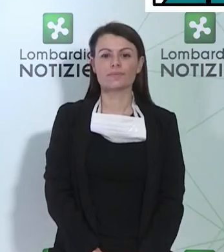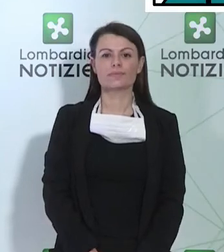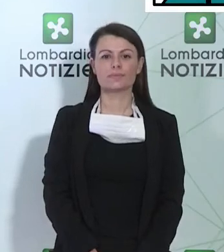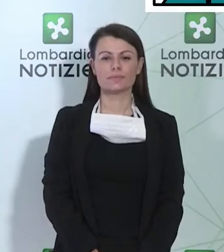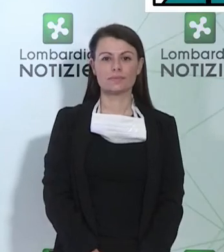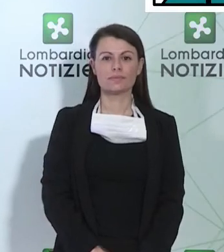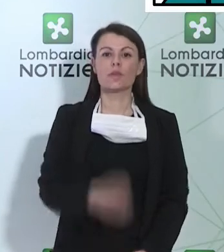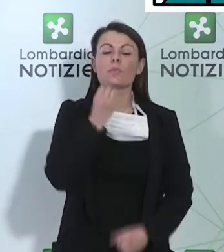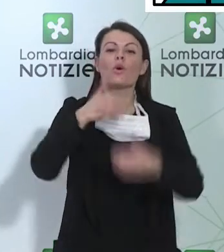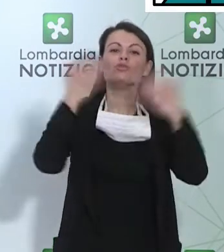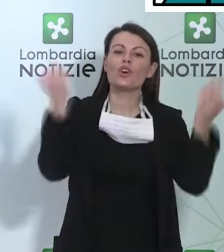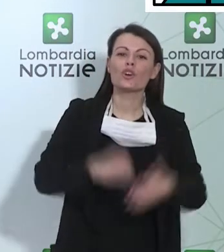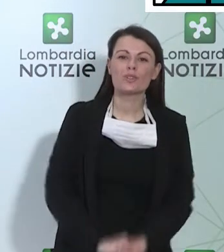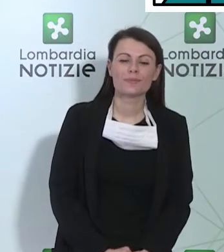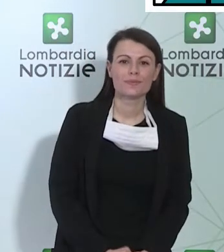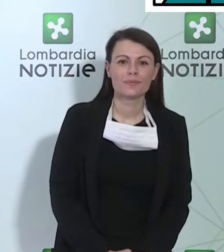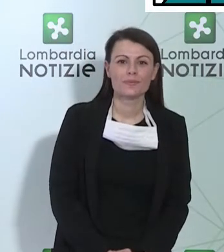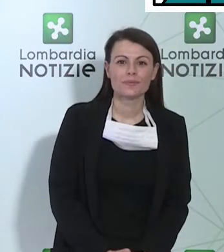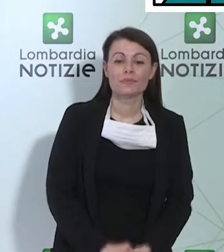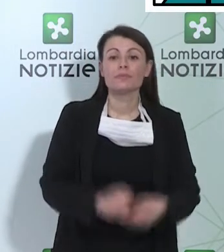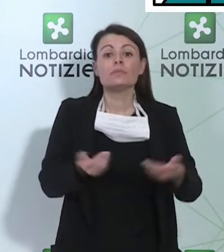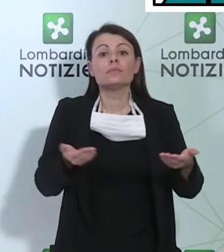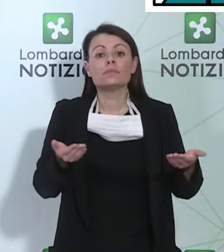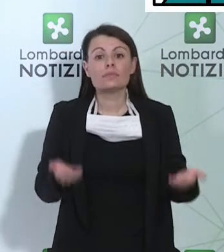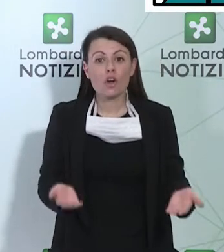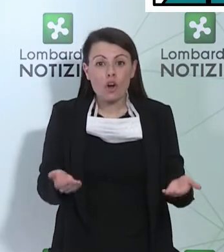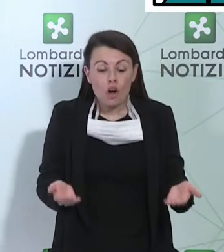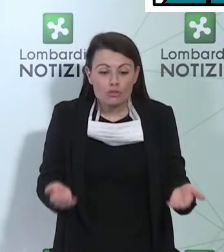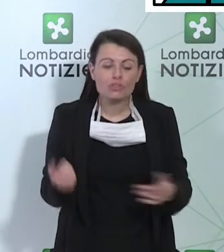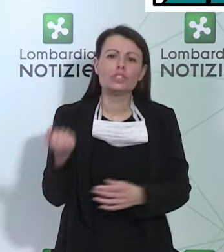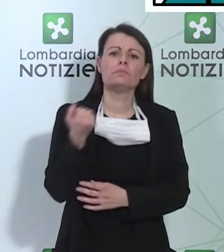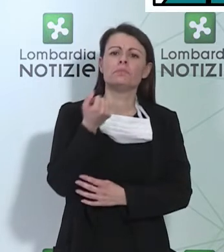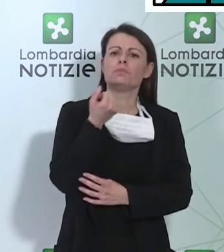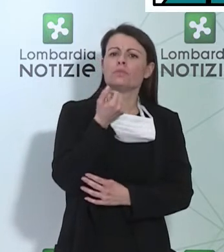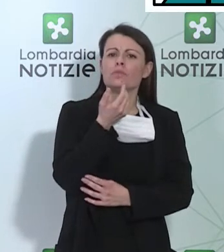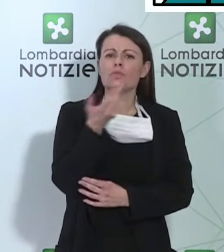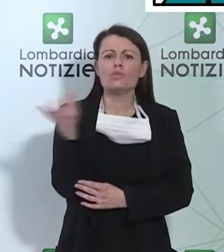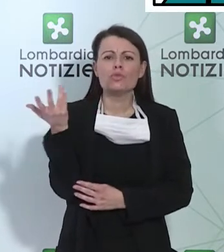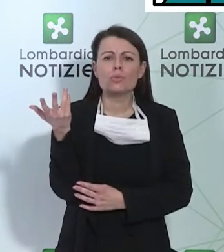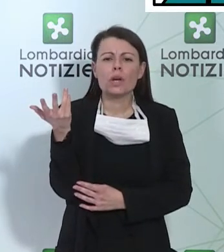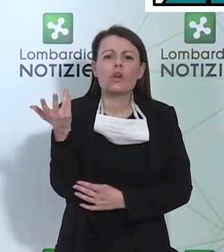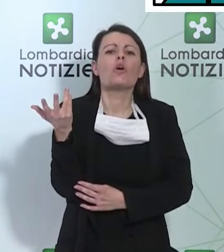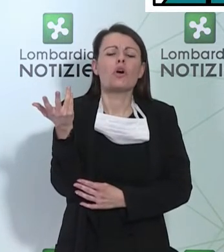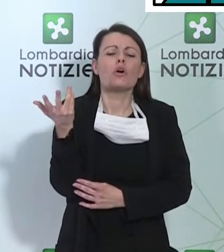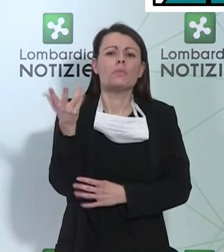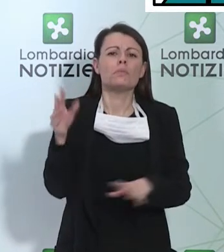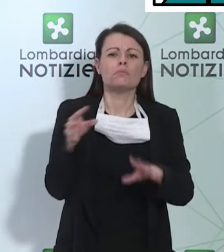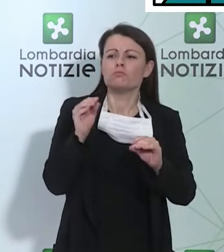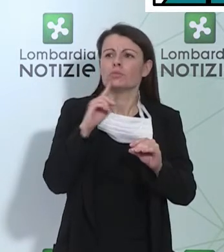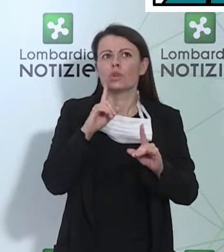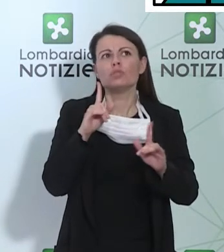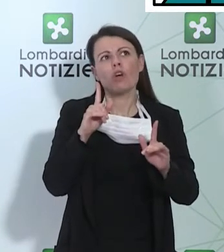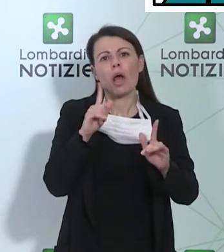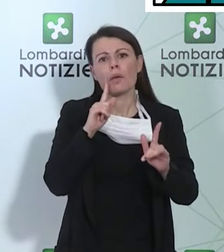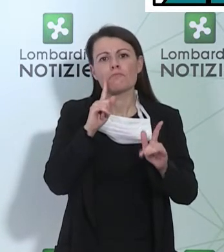Buongiorno, oggi i numeri sono in linea, direi che è un altro